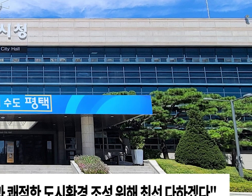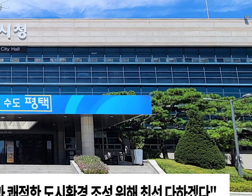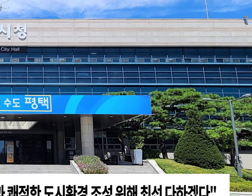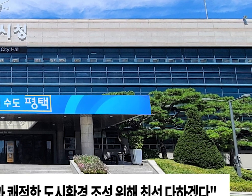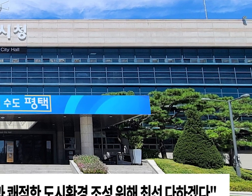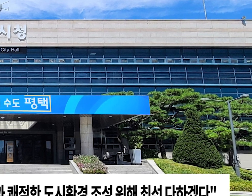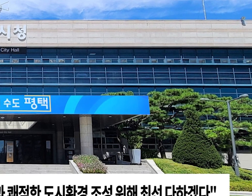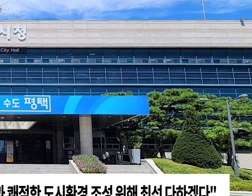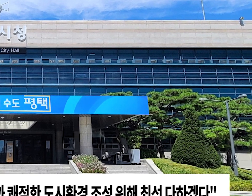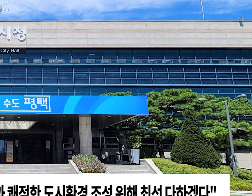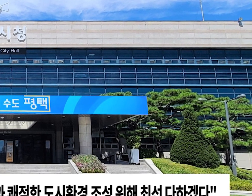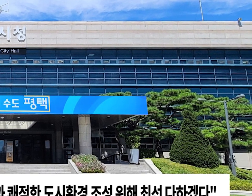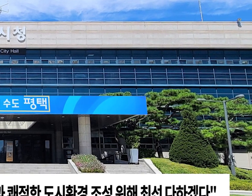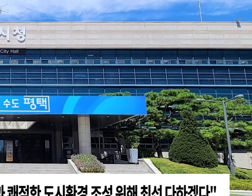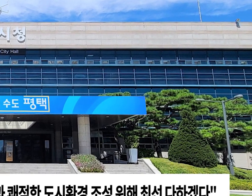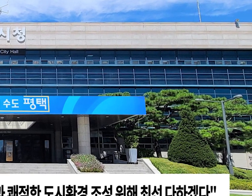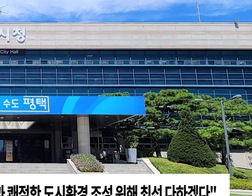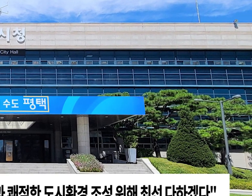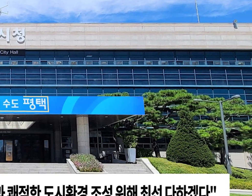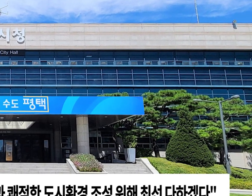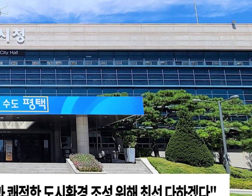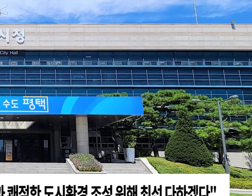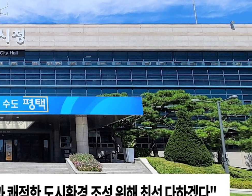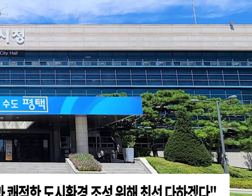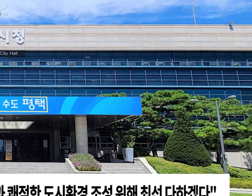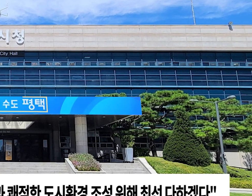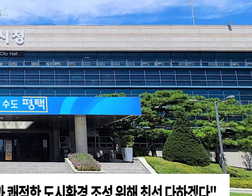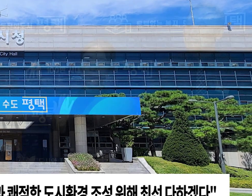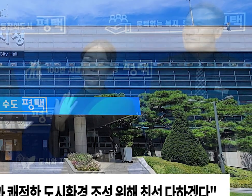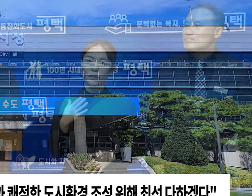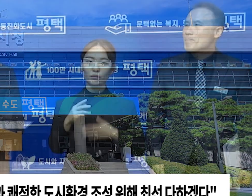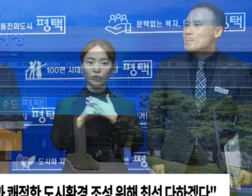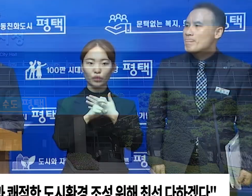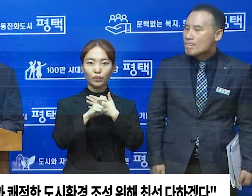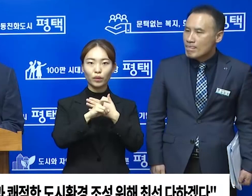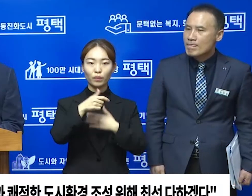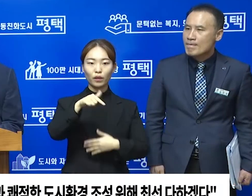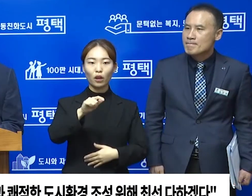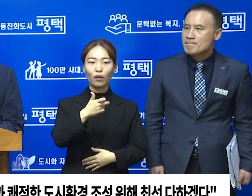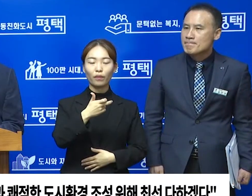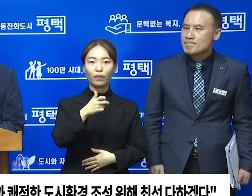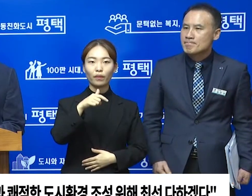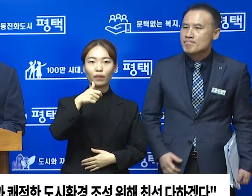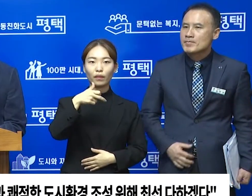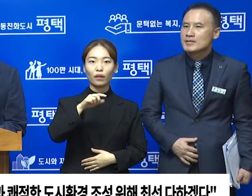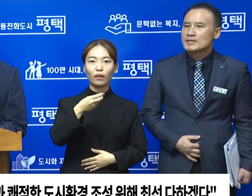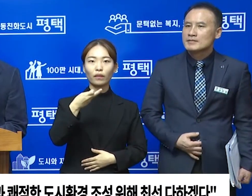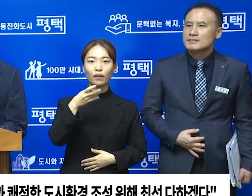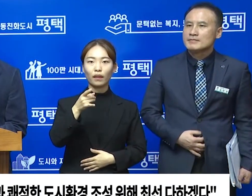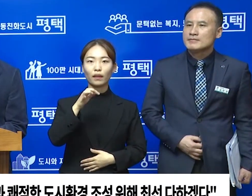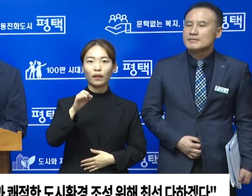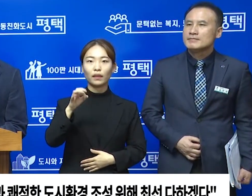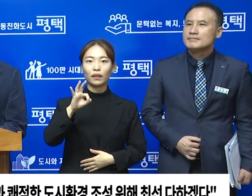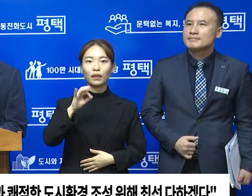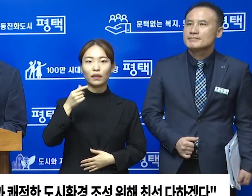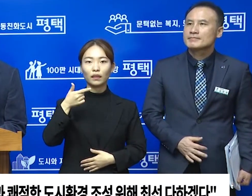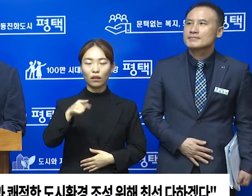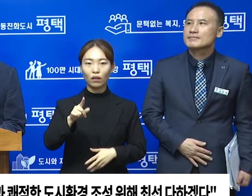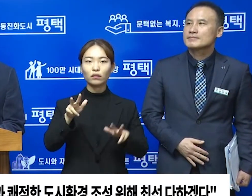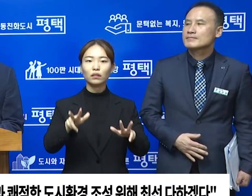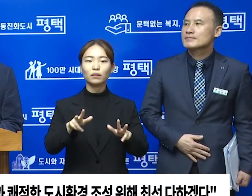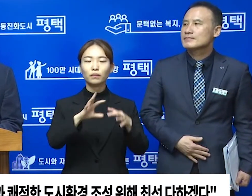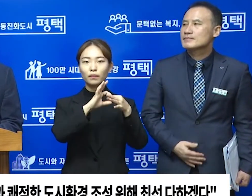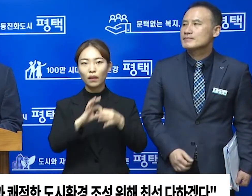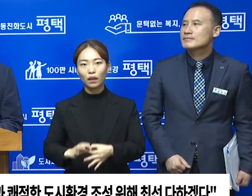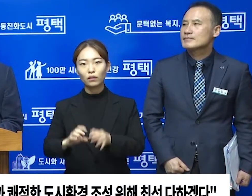평택시에서는 통하지 않는다는 인식 개선의 필요성을 강조하며 도시미관 개선과 깨끗하고 쾌적한 도시 환경